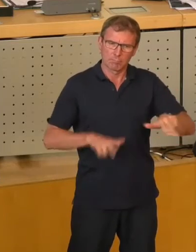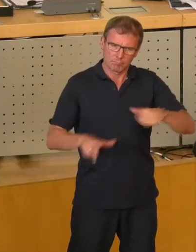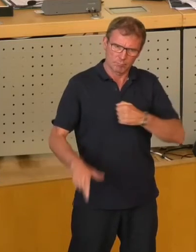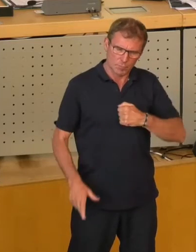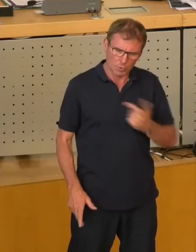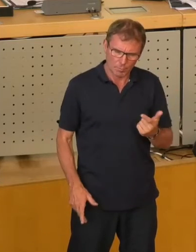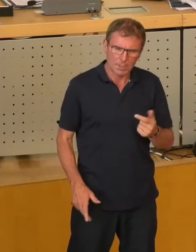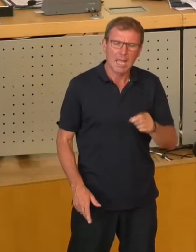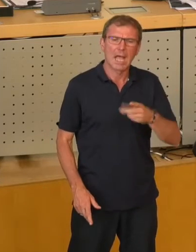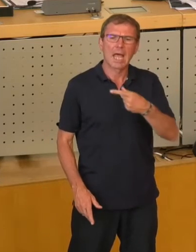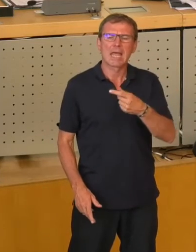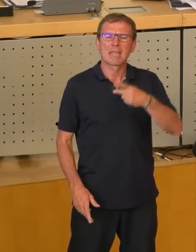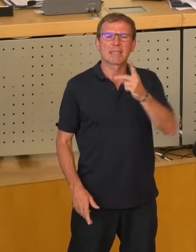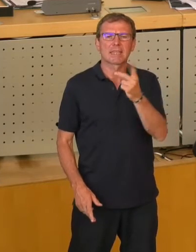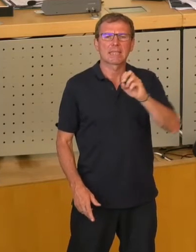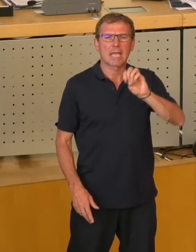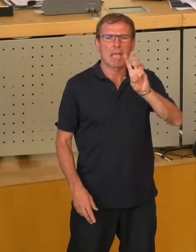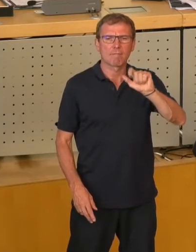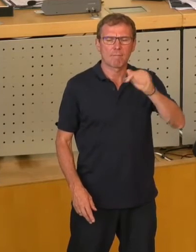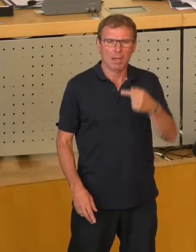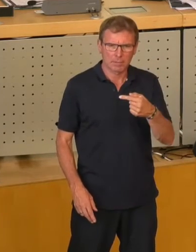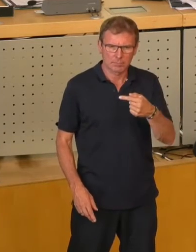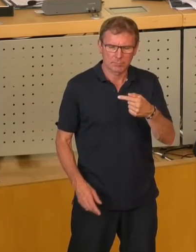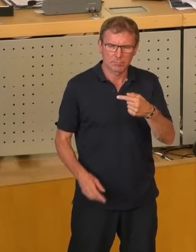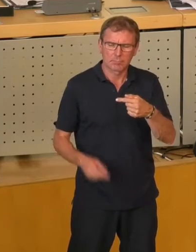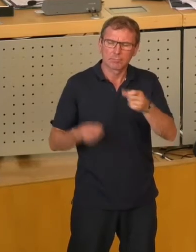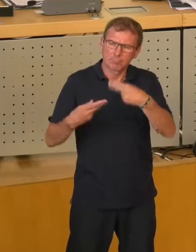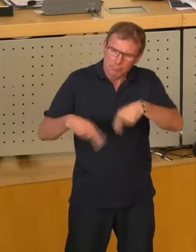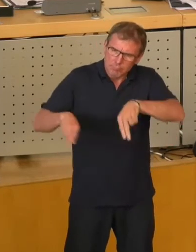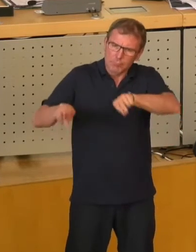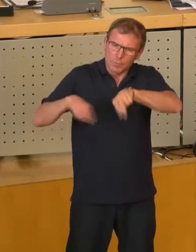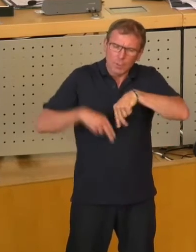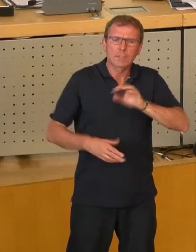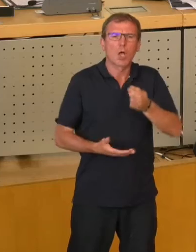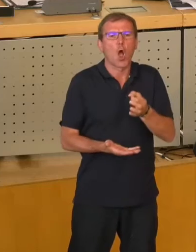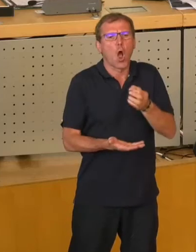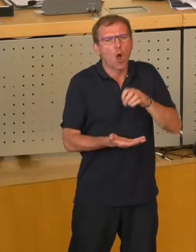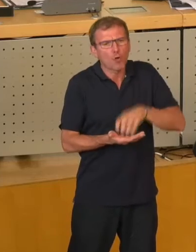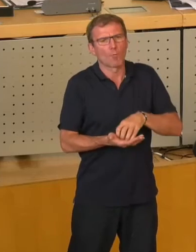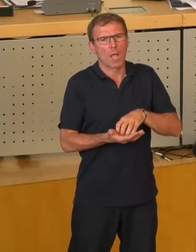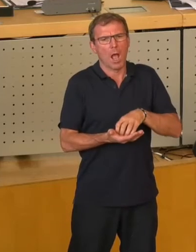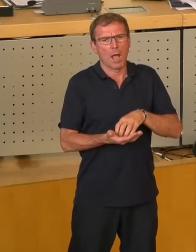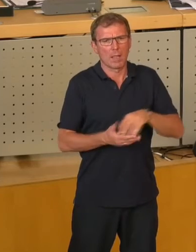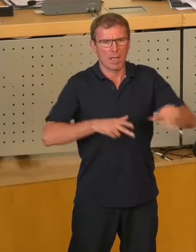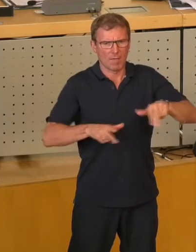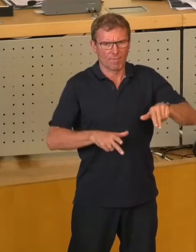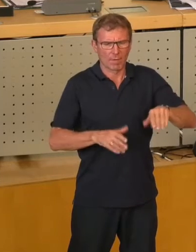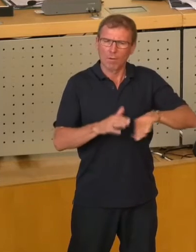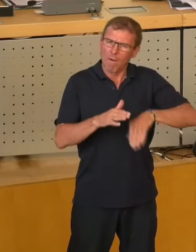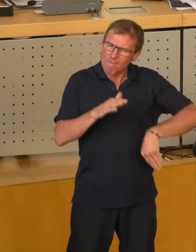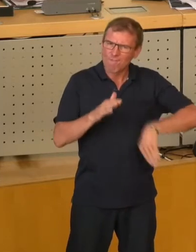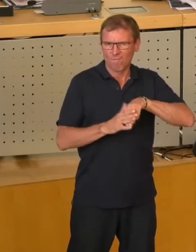dass die Drehwag vollständig rekommunalisiert wird, also wieder vollständig in die Hände